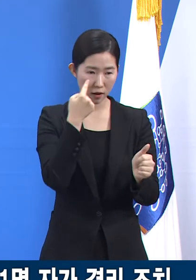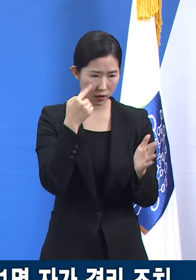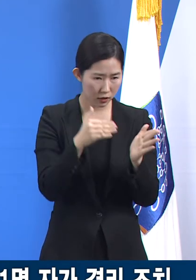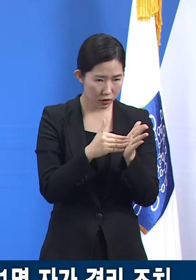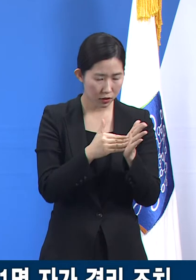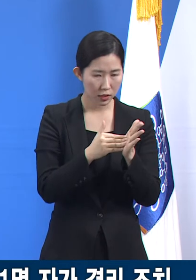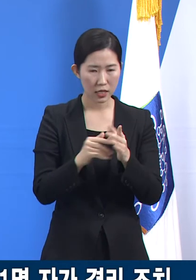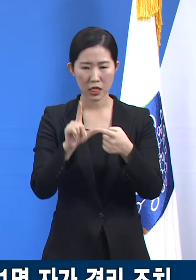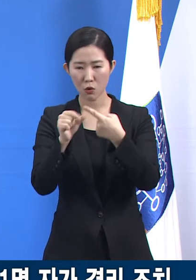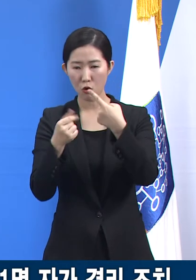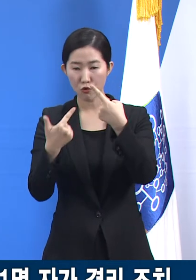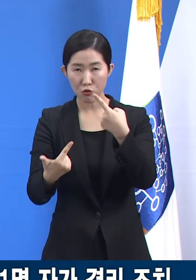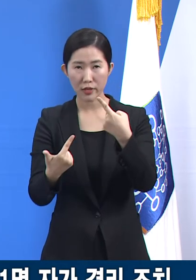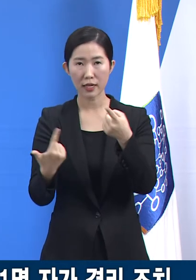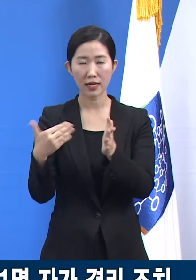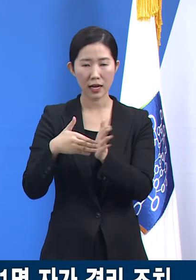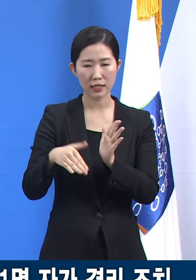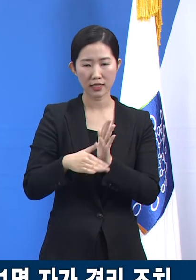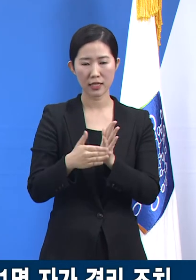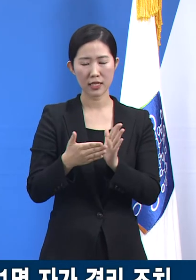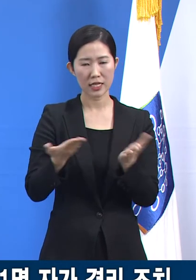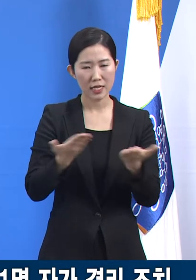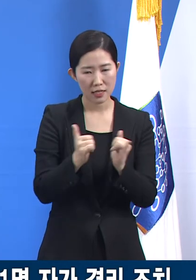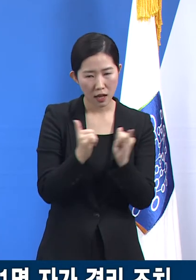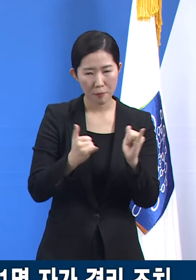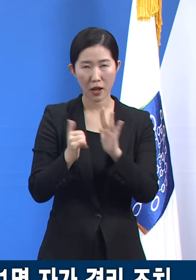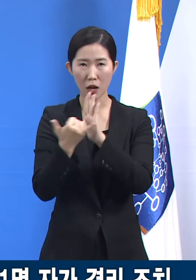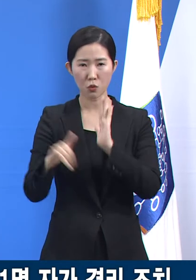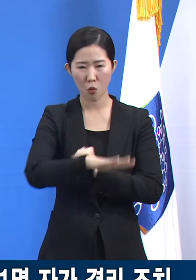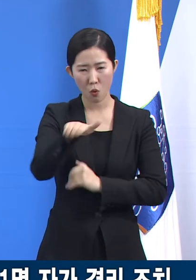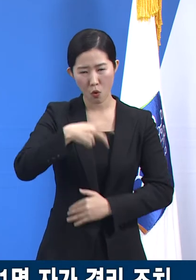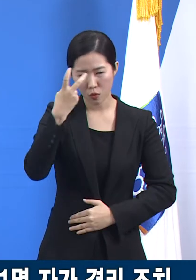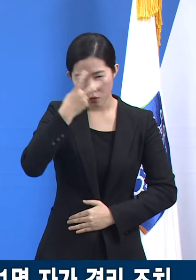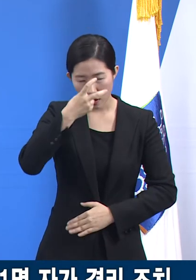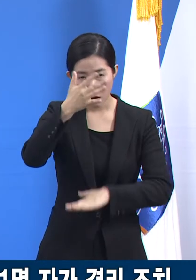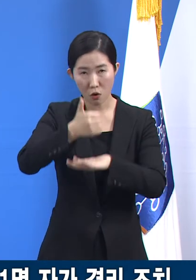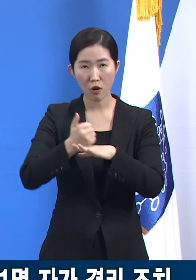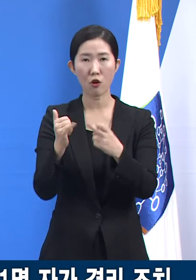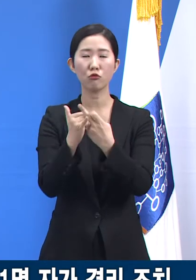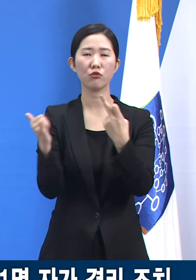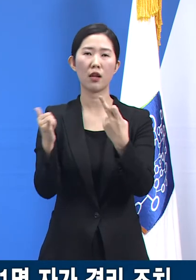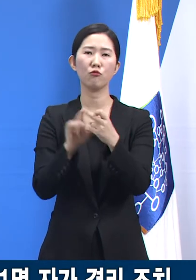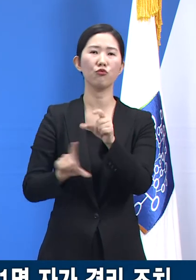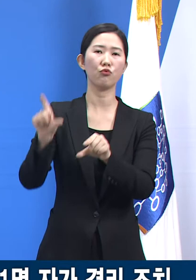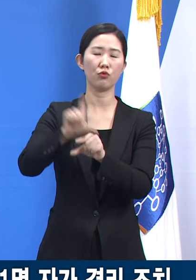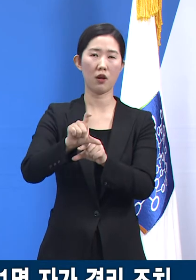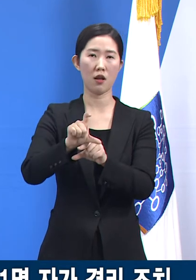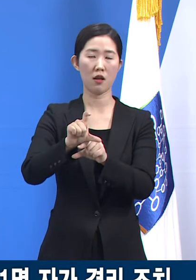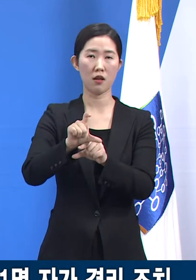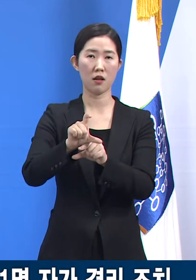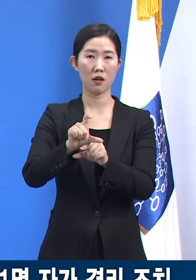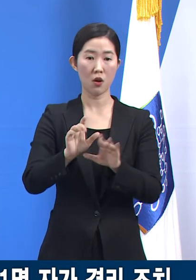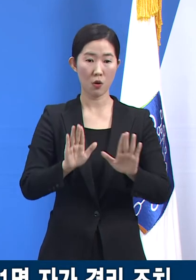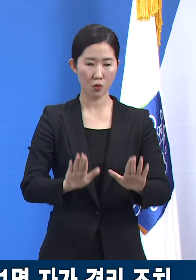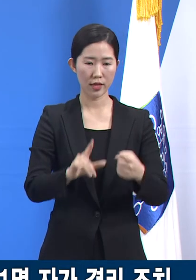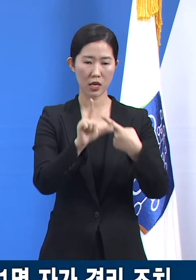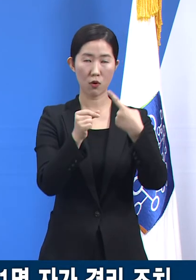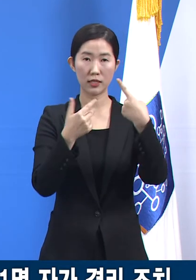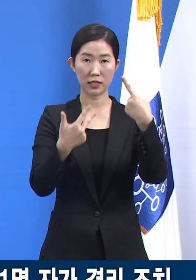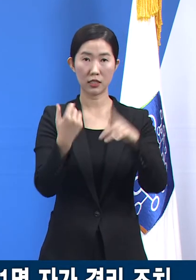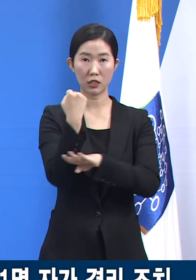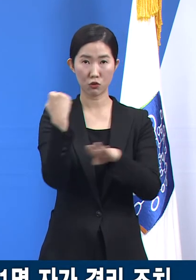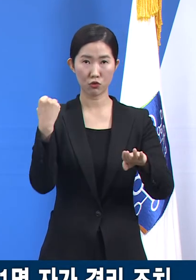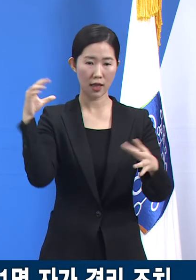급식업체 직원과 가족 등 12명이 추가 확진 판정을 받으며 7일 0시 기준 총